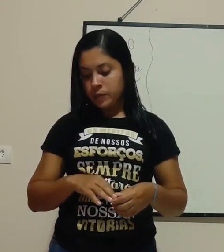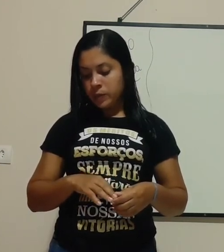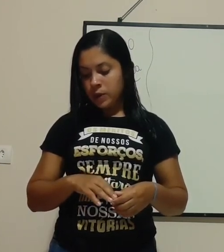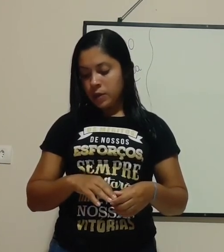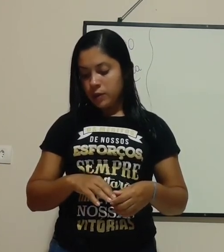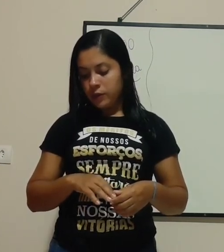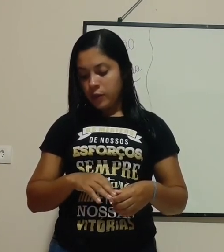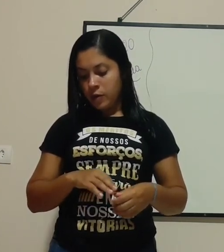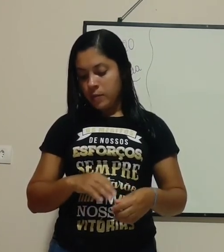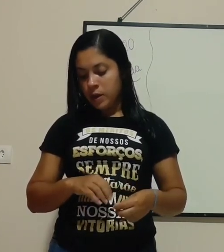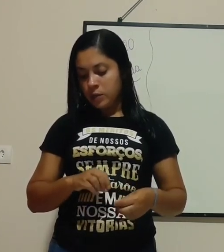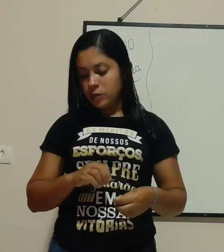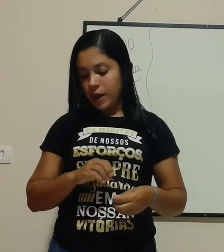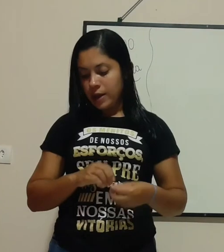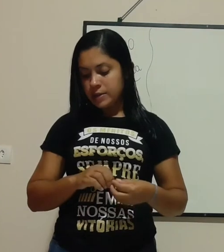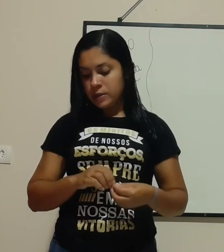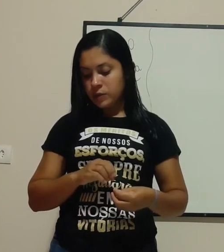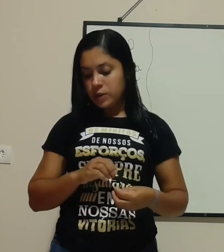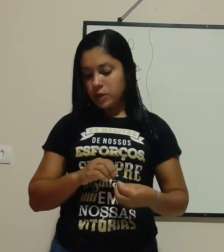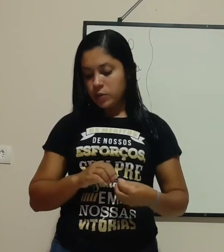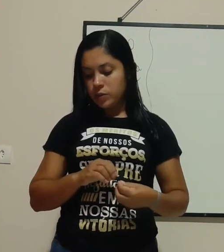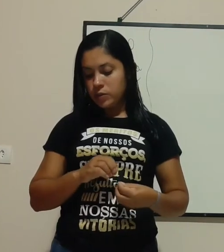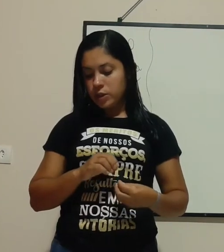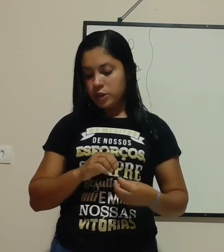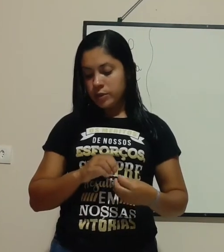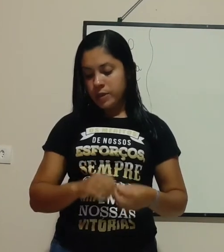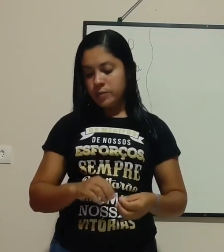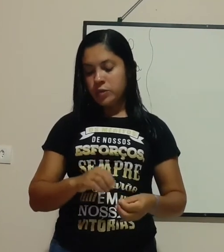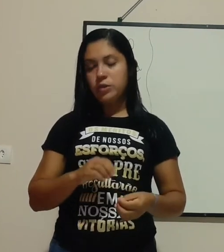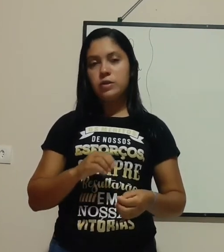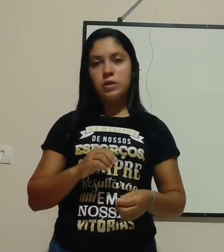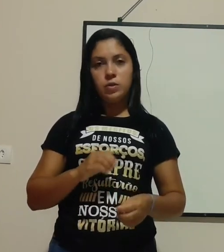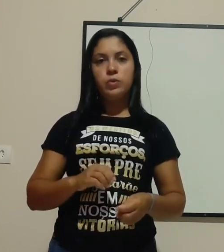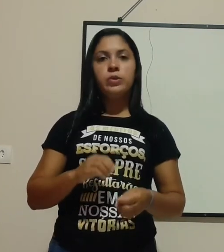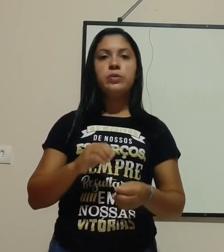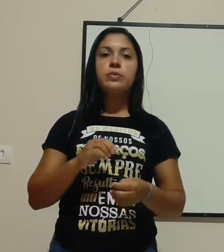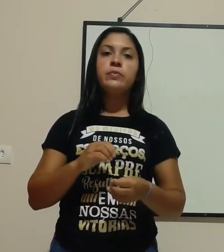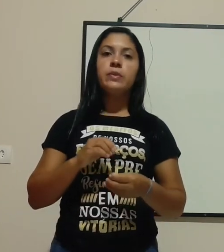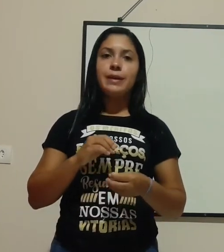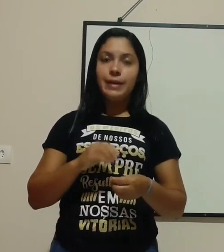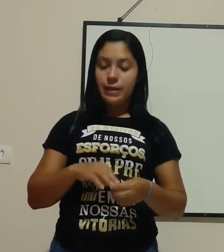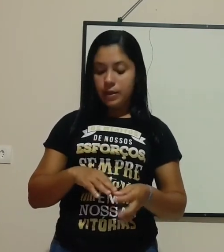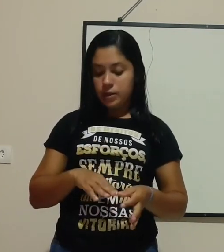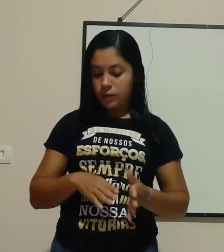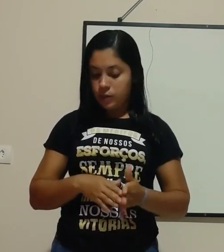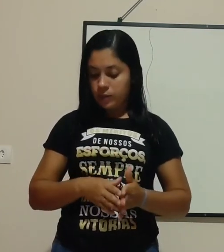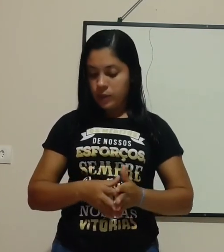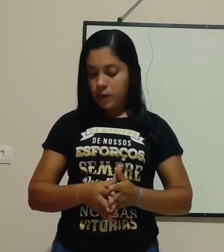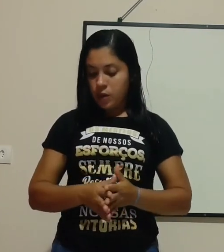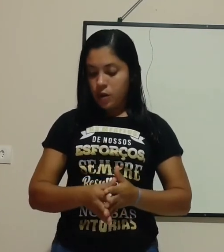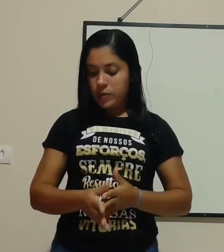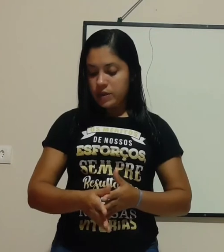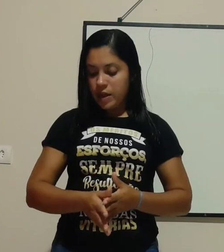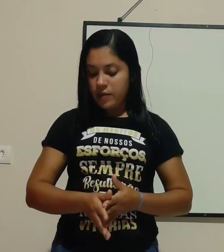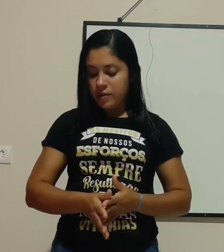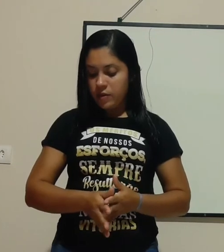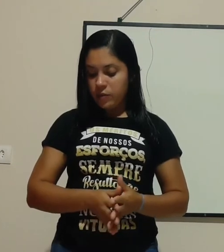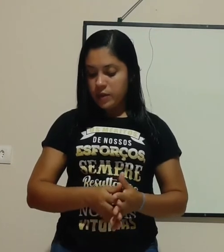formando, assim, um circuito que chamamos de circuito elétrico. Observe o